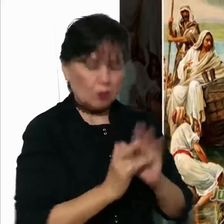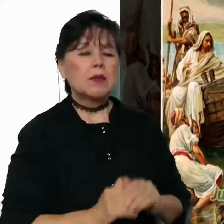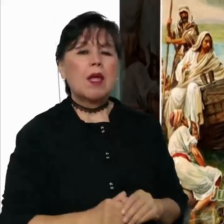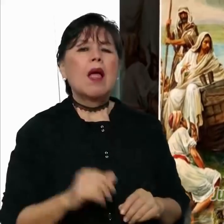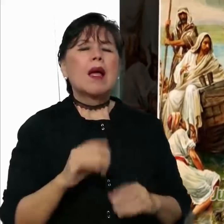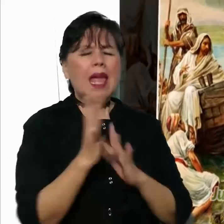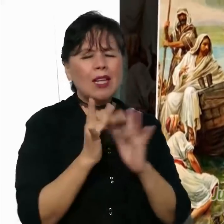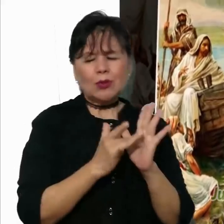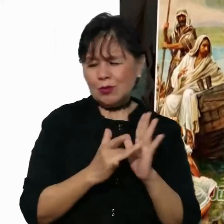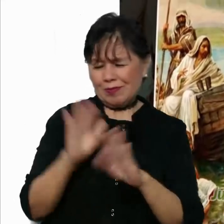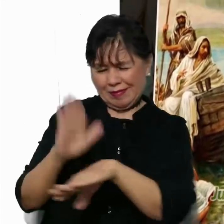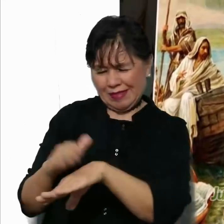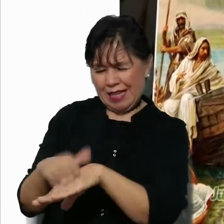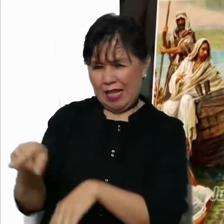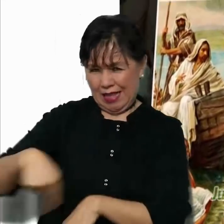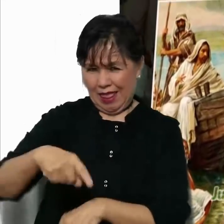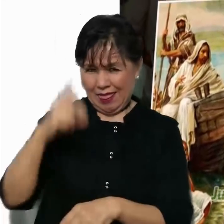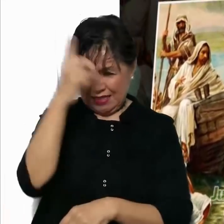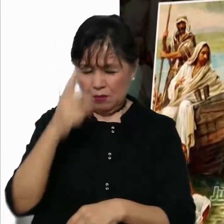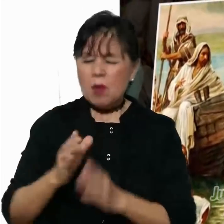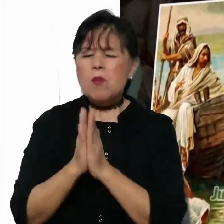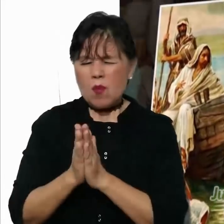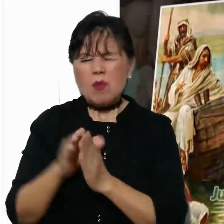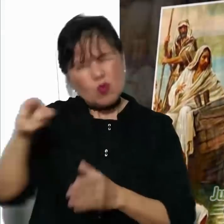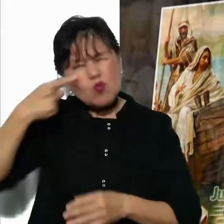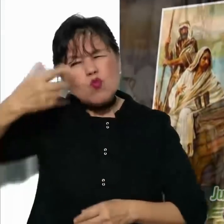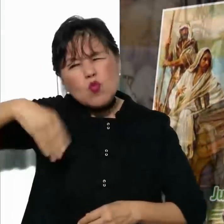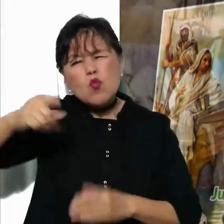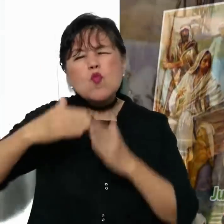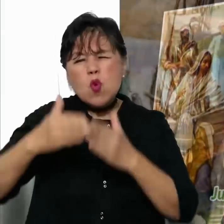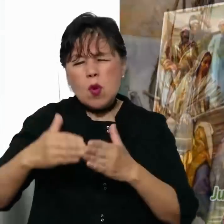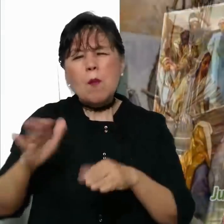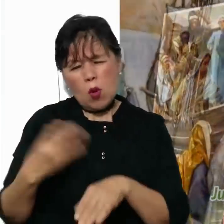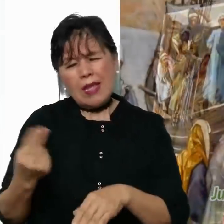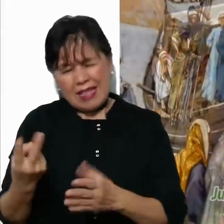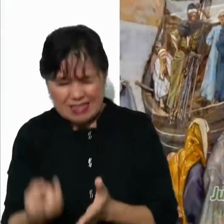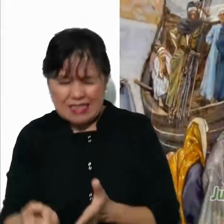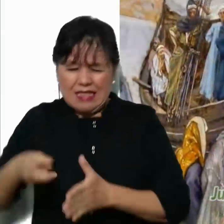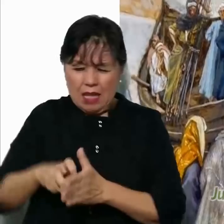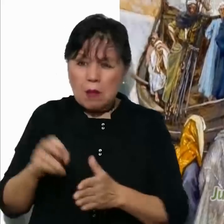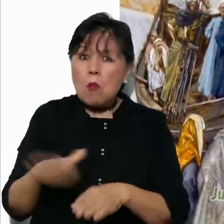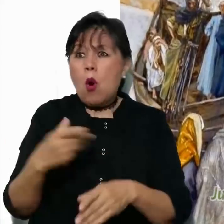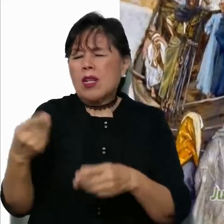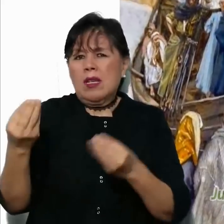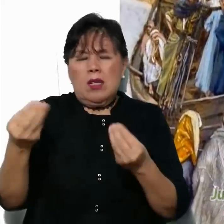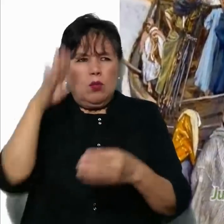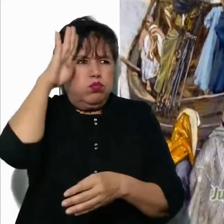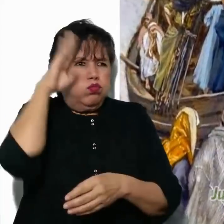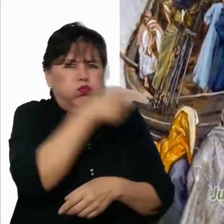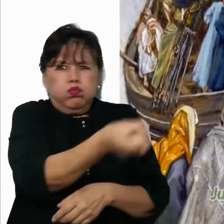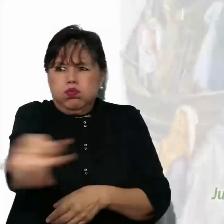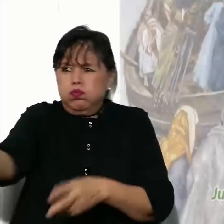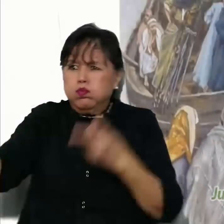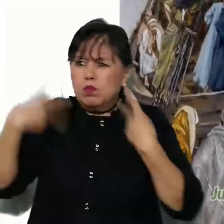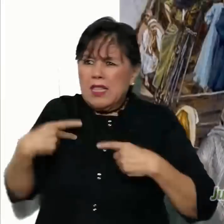Entonces rogó Jesús a sus discípulos que le consiguieran una barca para subir en ella, porque era tanta